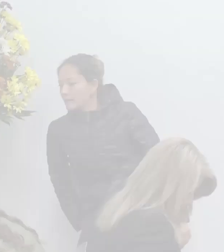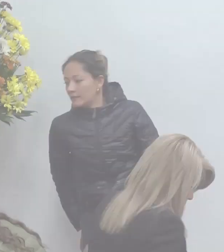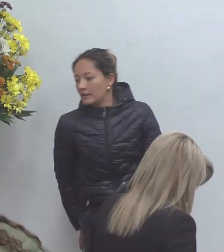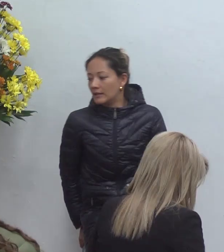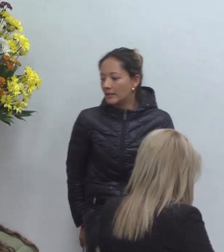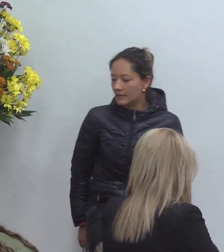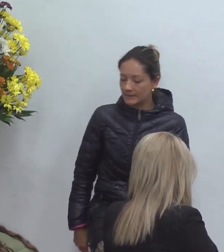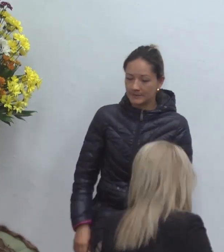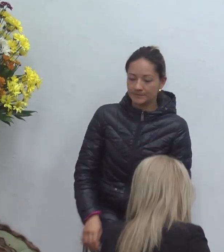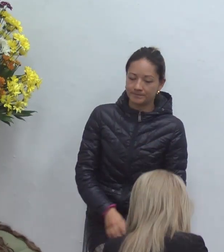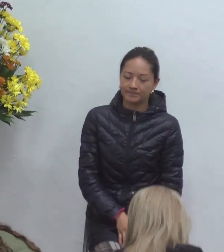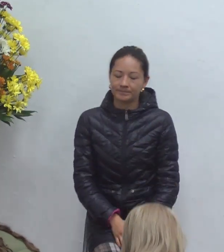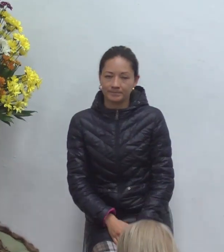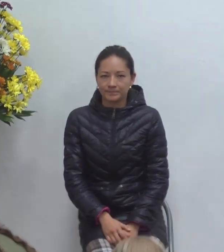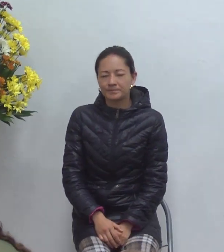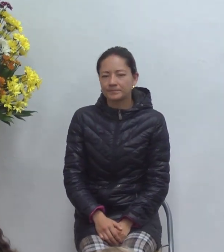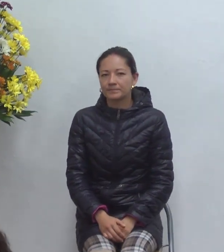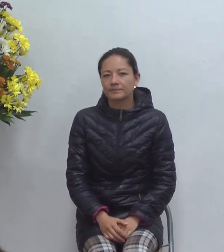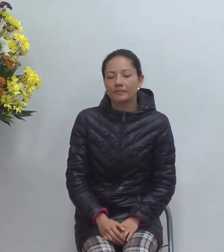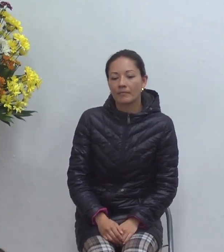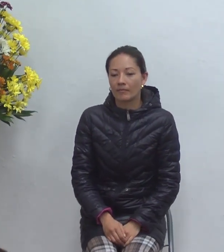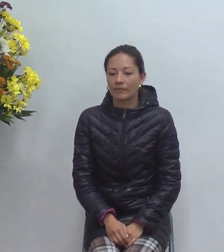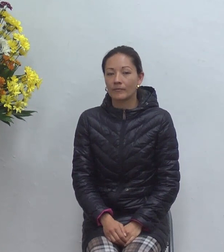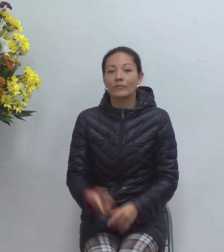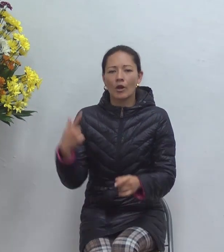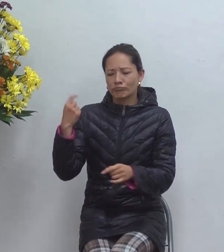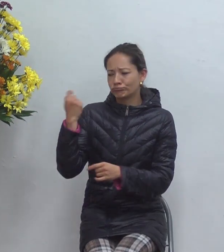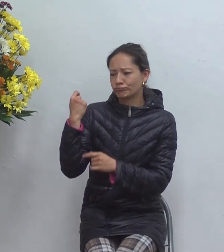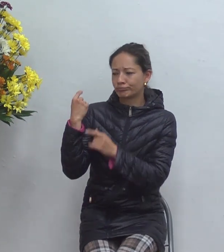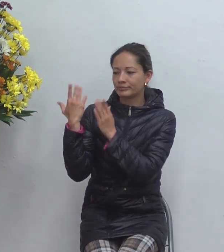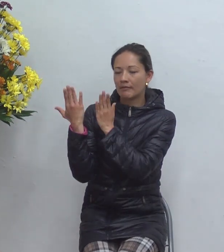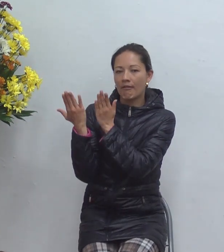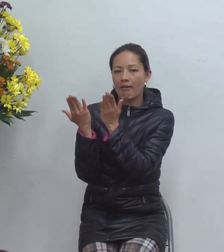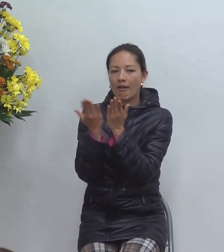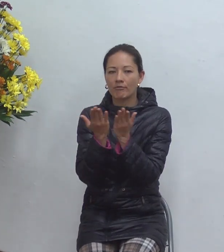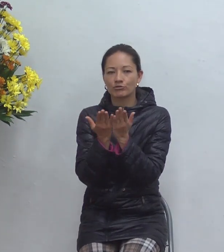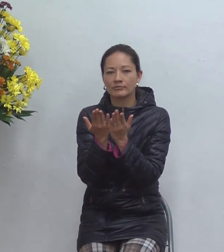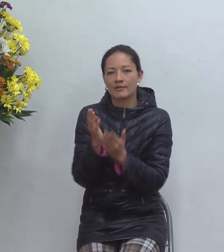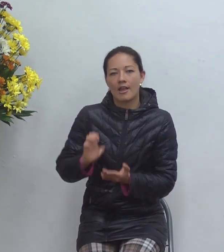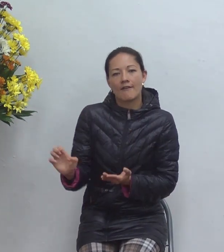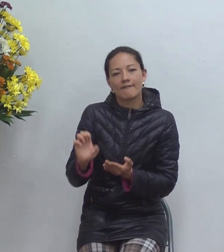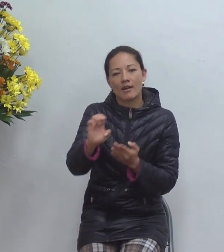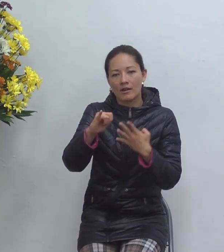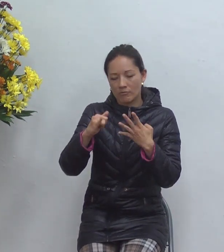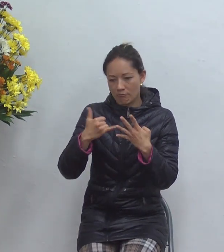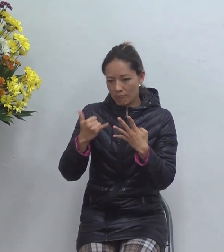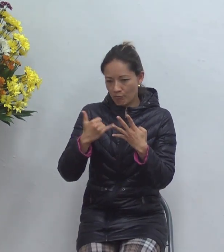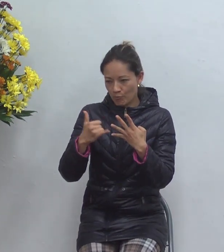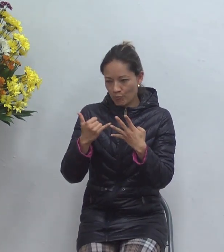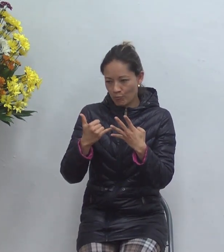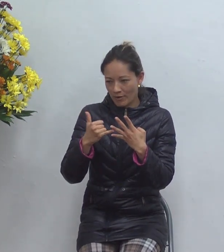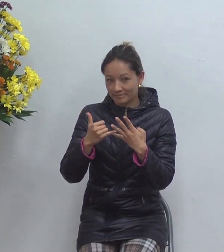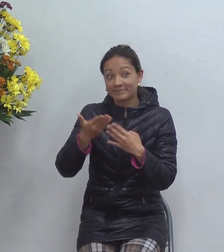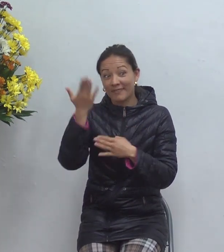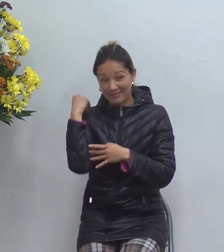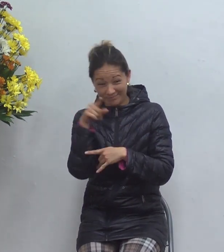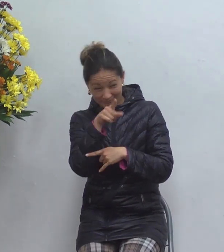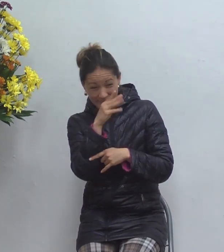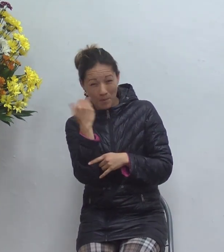nosotros venimos estudiando el evangelio de juan cuando estaba beatriz hablando del material que es